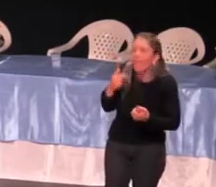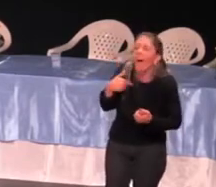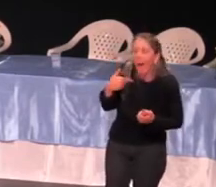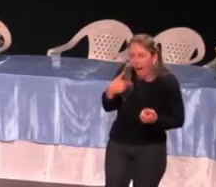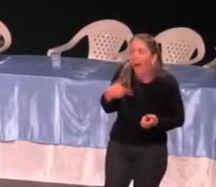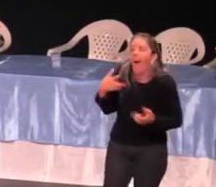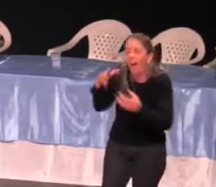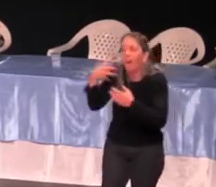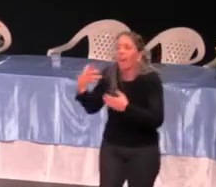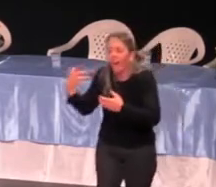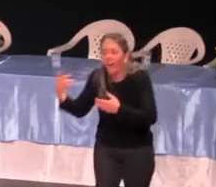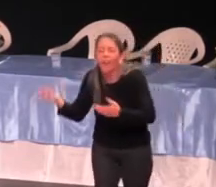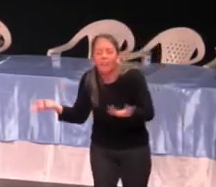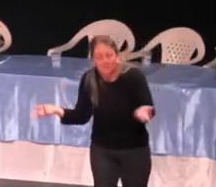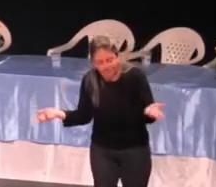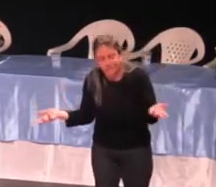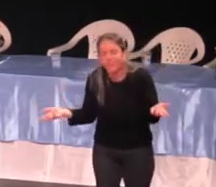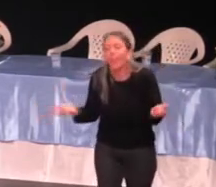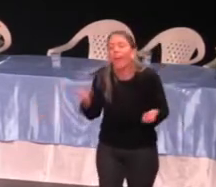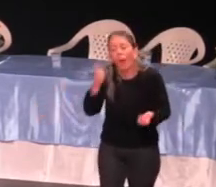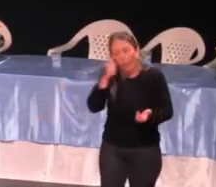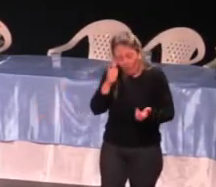Você viu como as mulheres estão ficando evoluídas? Espertas?